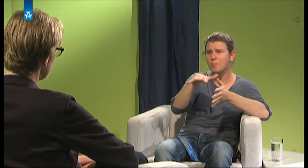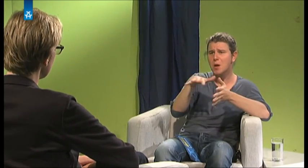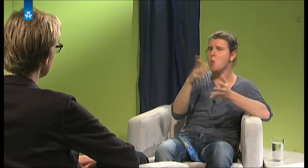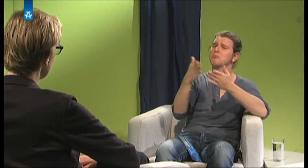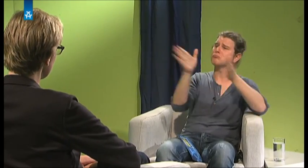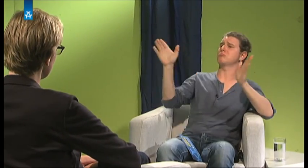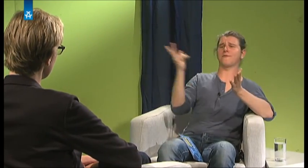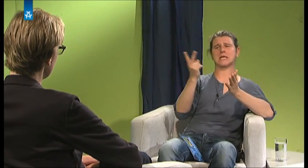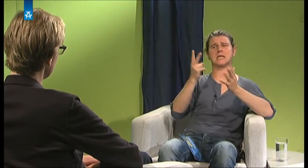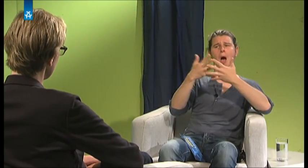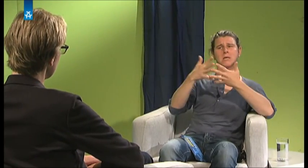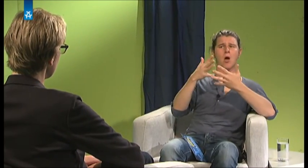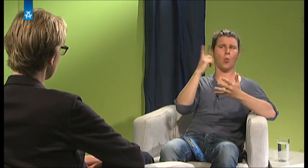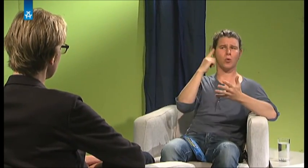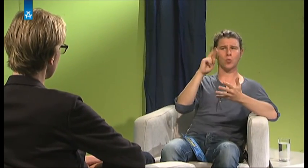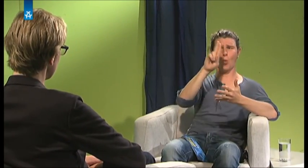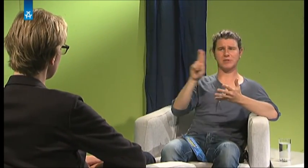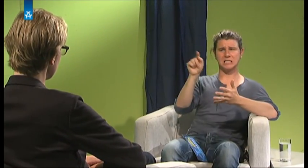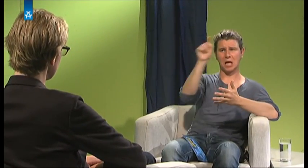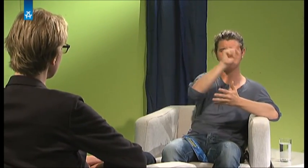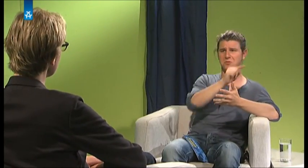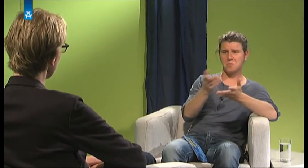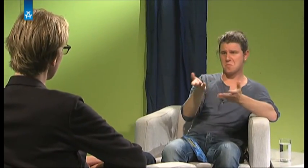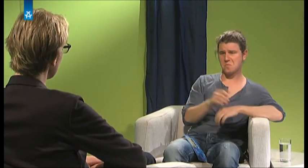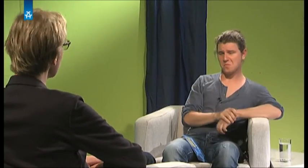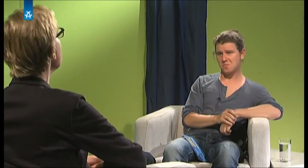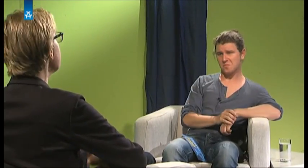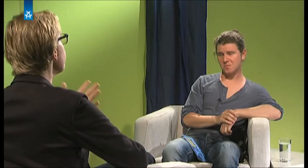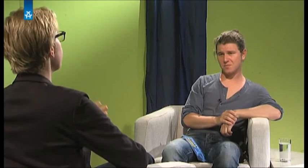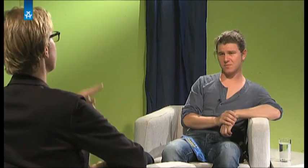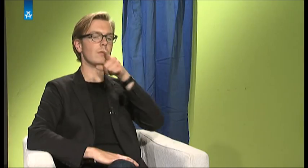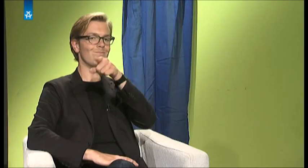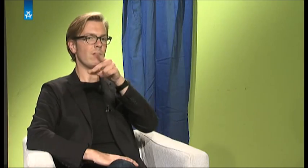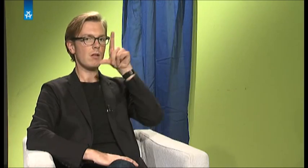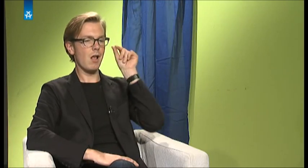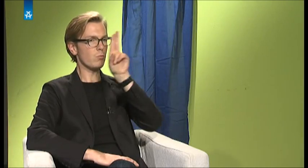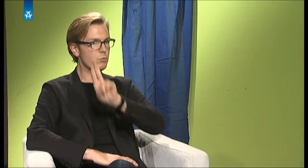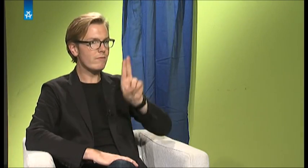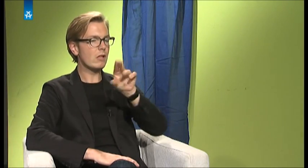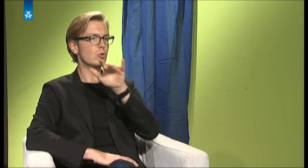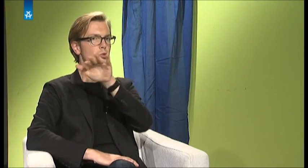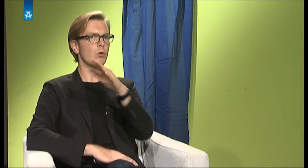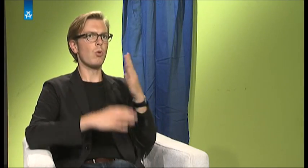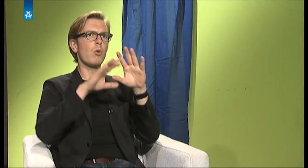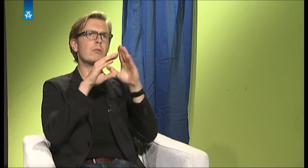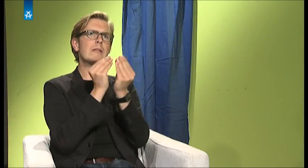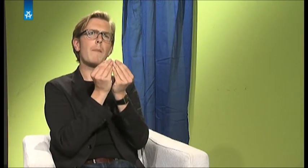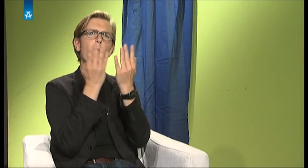angeboten werden? Oder ist es so etwas wie eine typische amerikanische Universität, die wirklich ein breites Spektrum anbietet? Ich würde sagen, es gibt 39